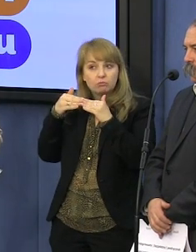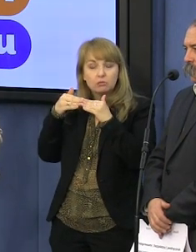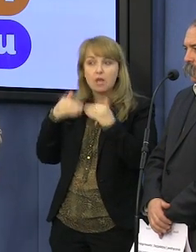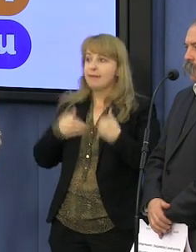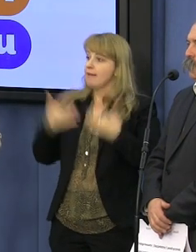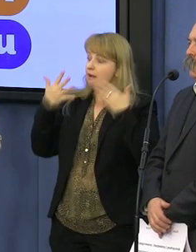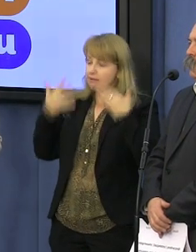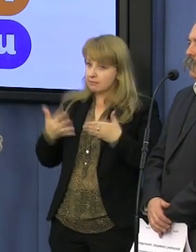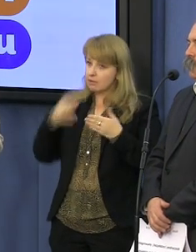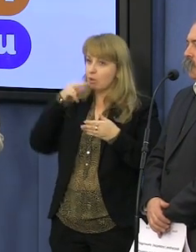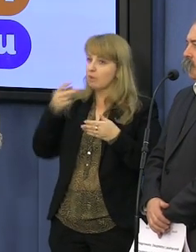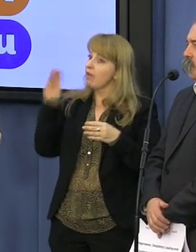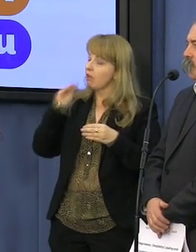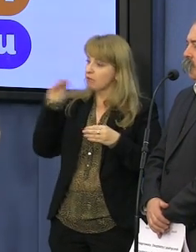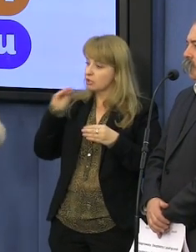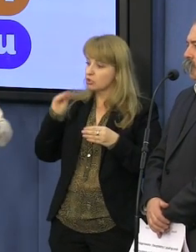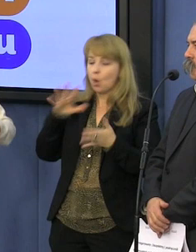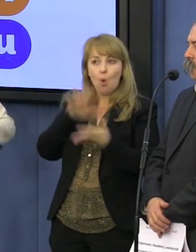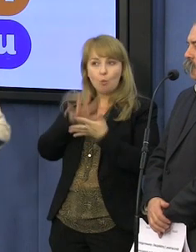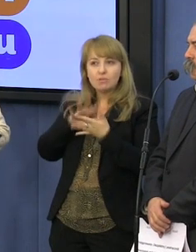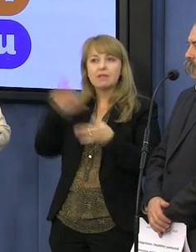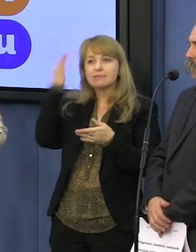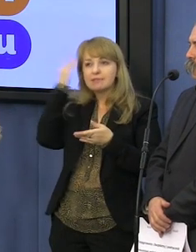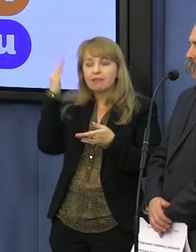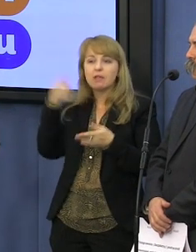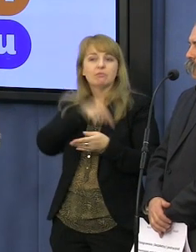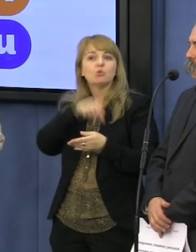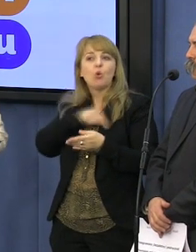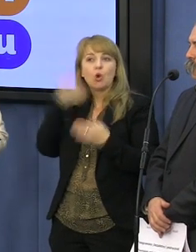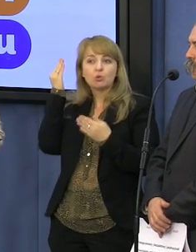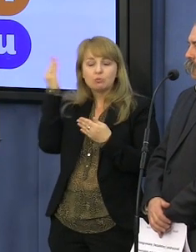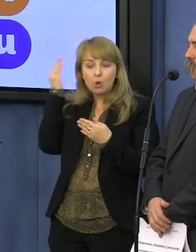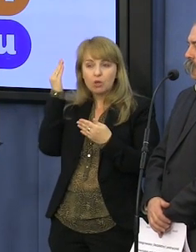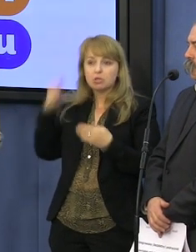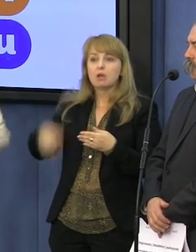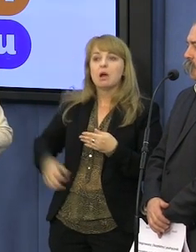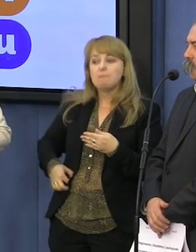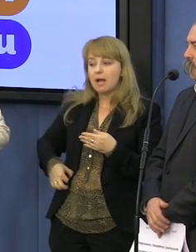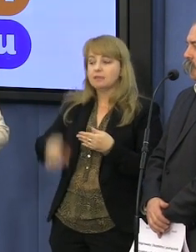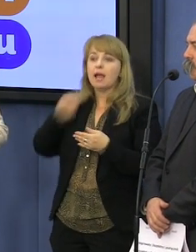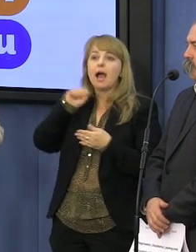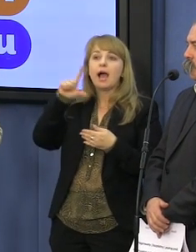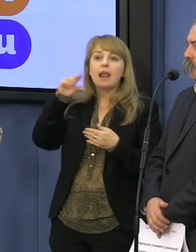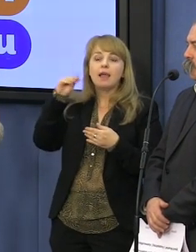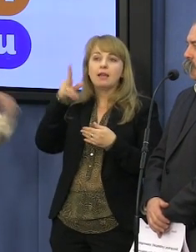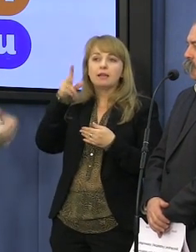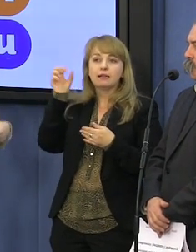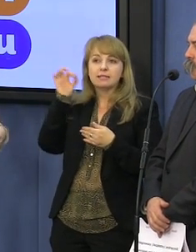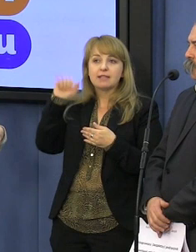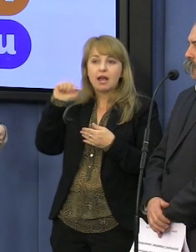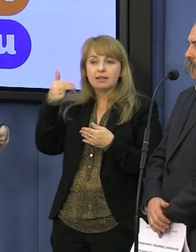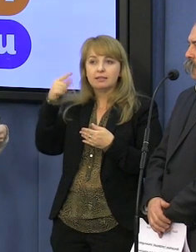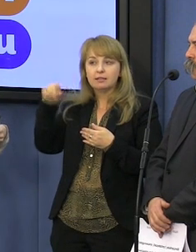Chcę państwu zacytować opinię bardzo znanej psycholożki społecznej, pani doktor